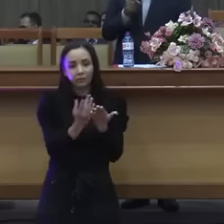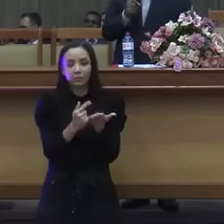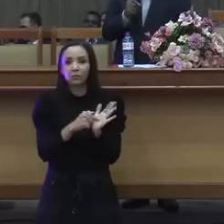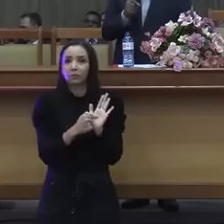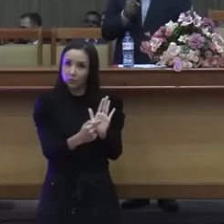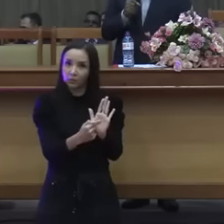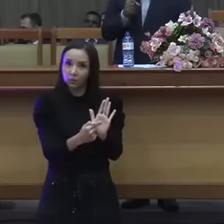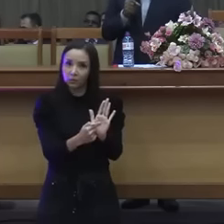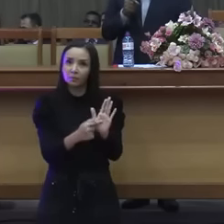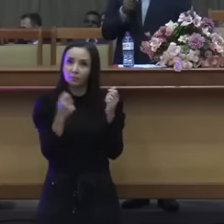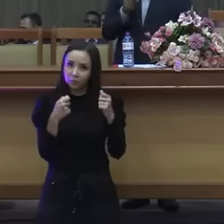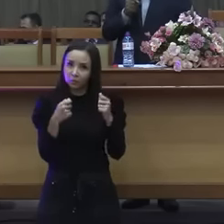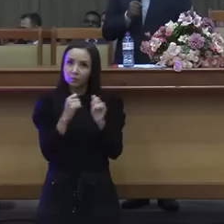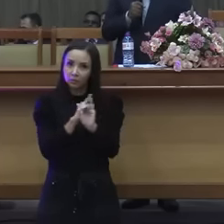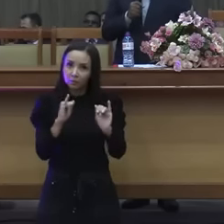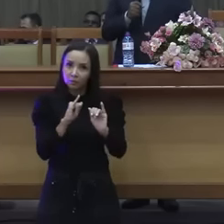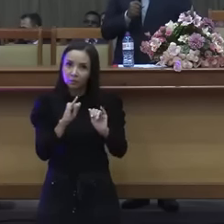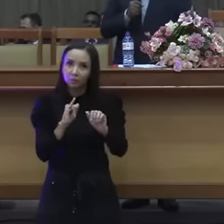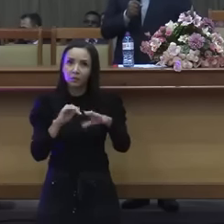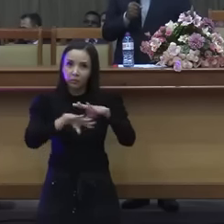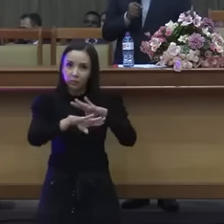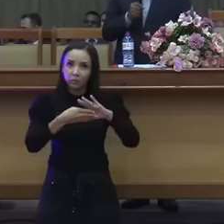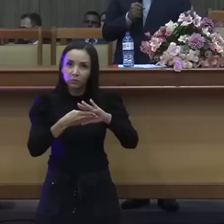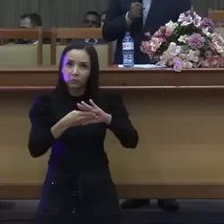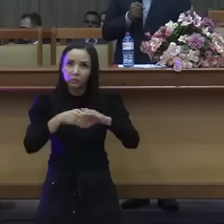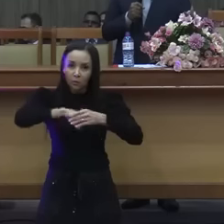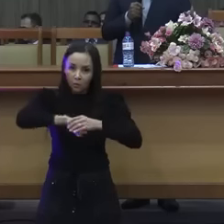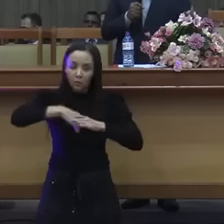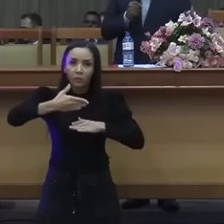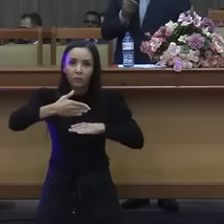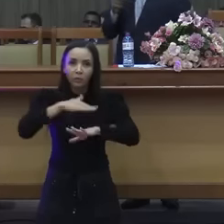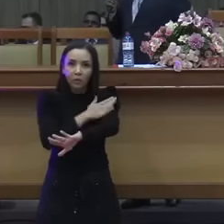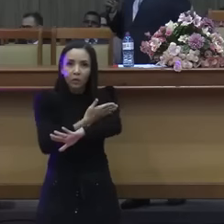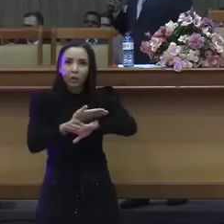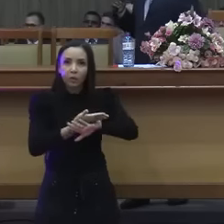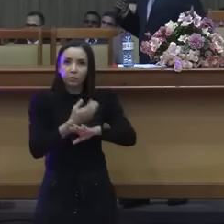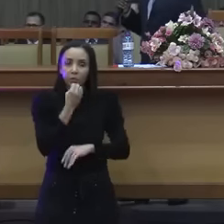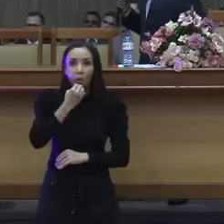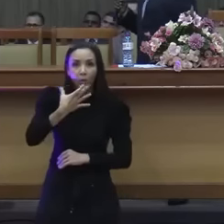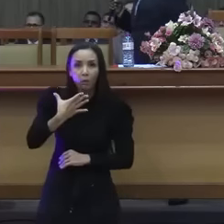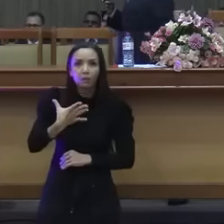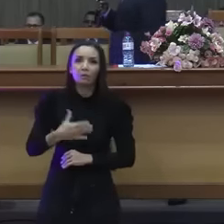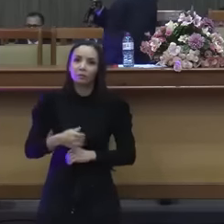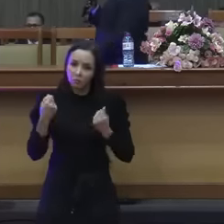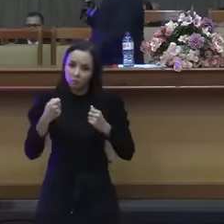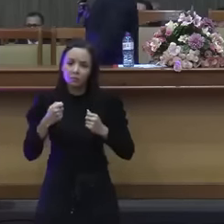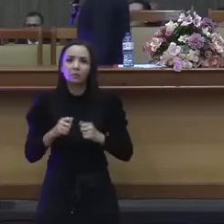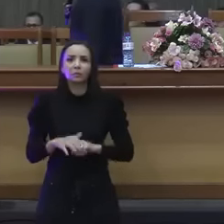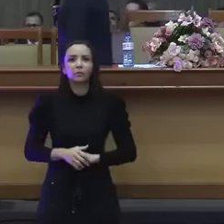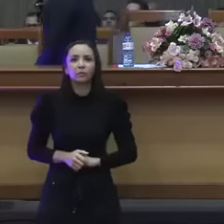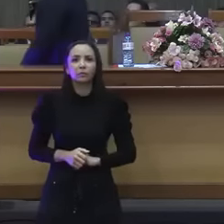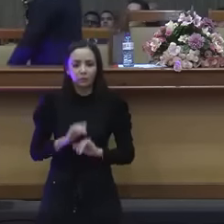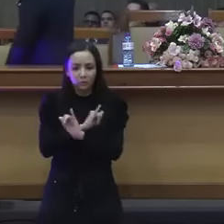etos, é chamado de costumes, hábito. E hábito bom tem que se manter.